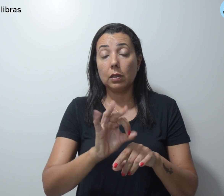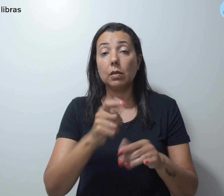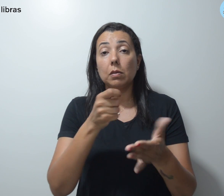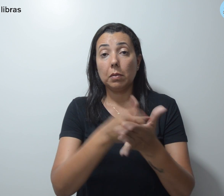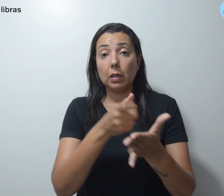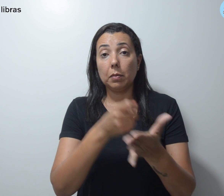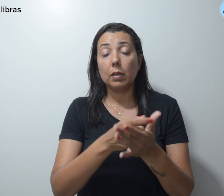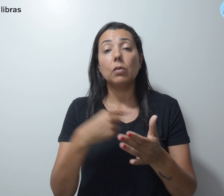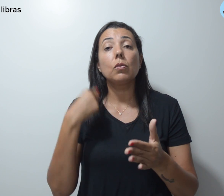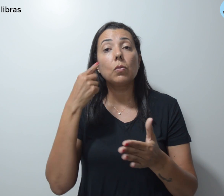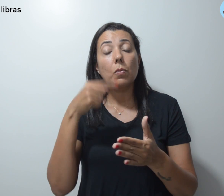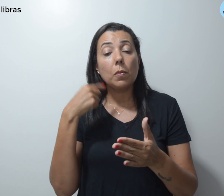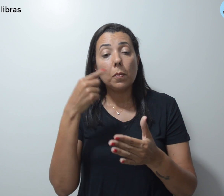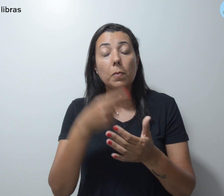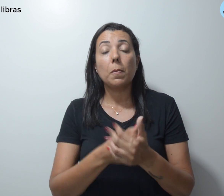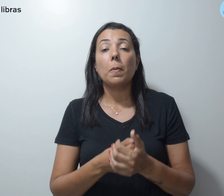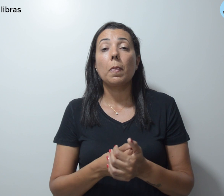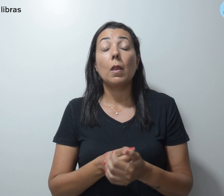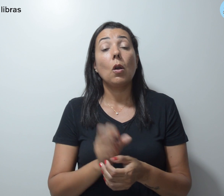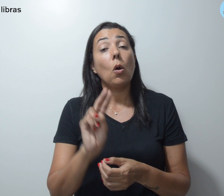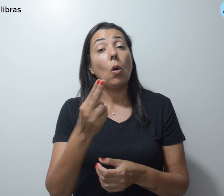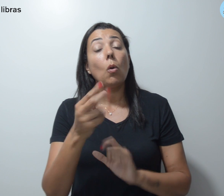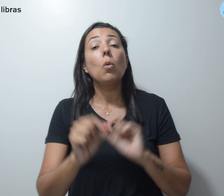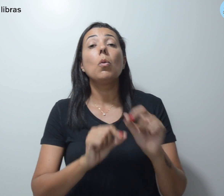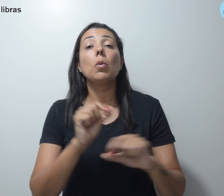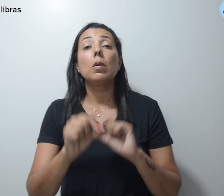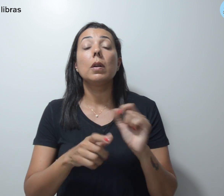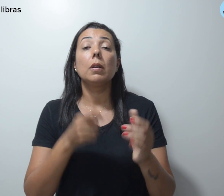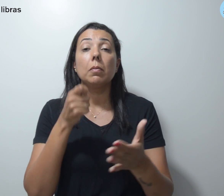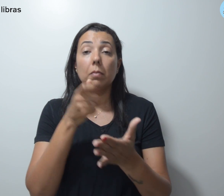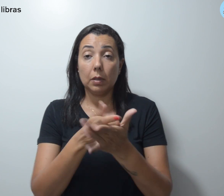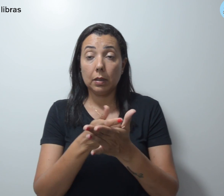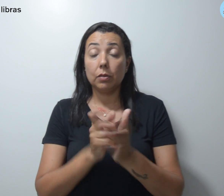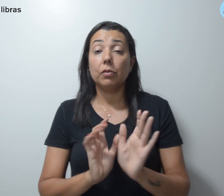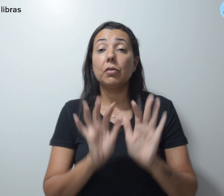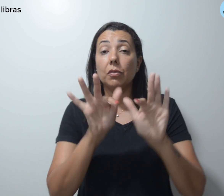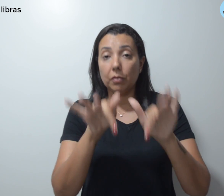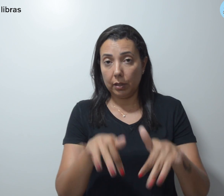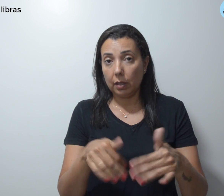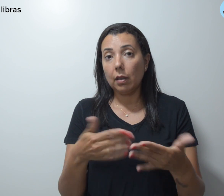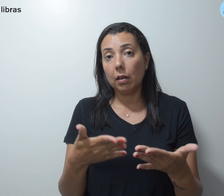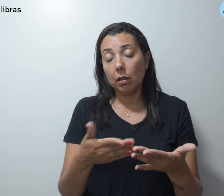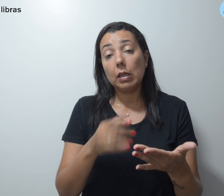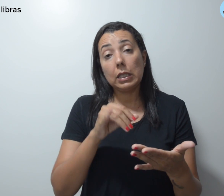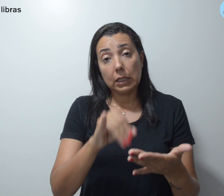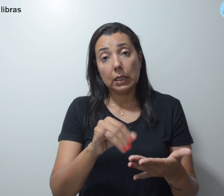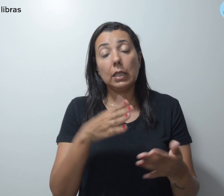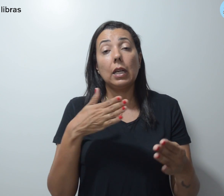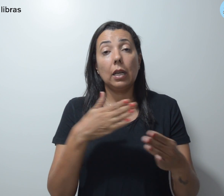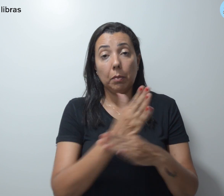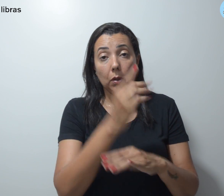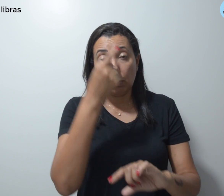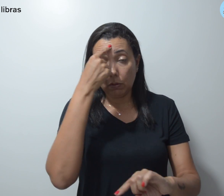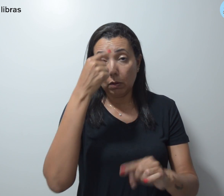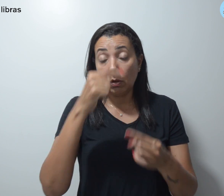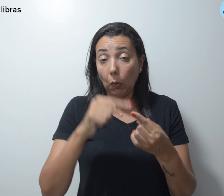advocatícios. Ou seja, o pagamento final, caso aprovado o acordo, é de